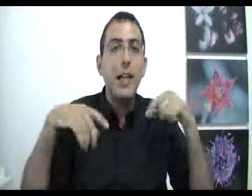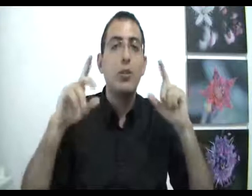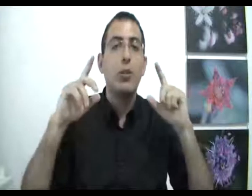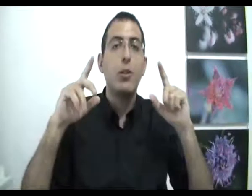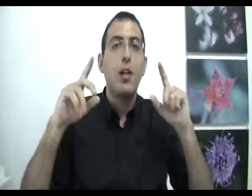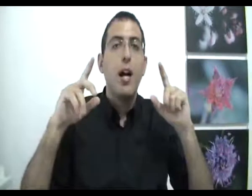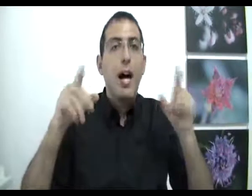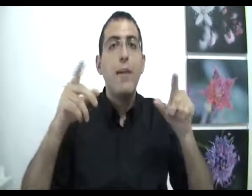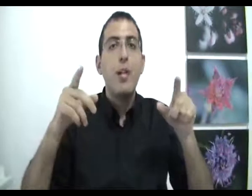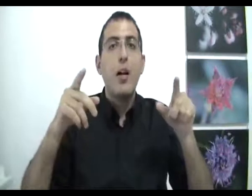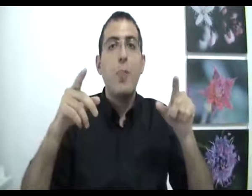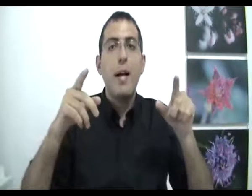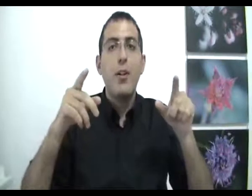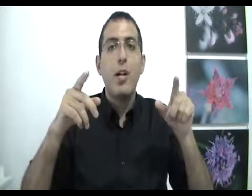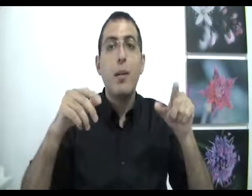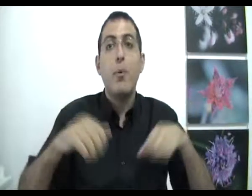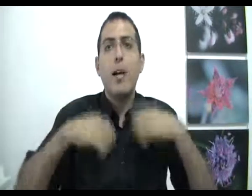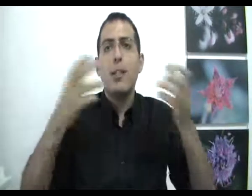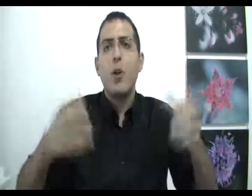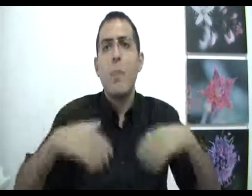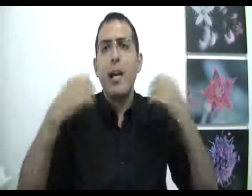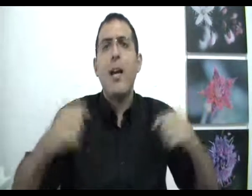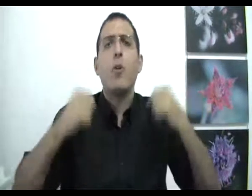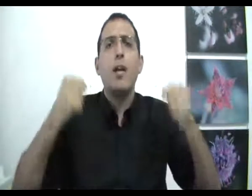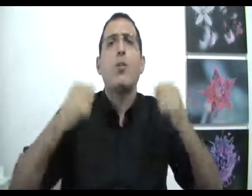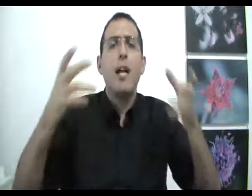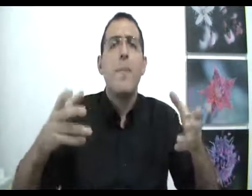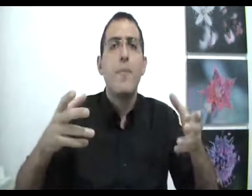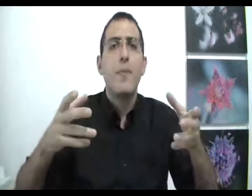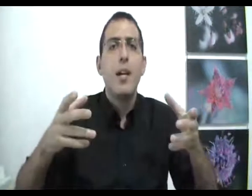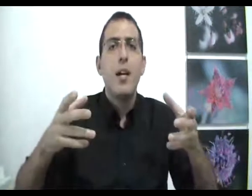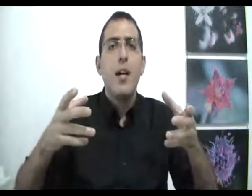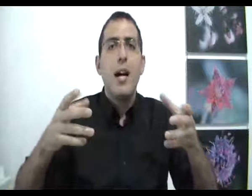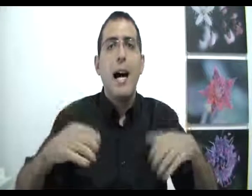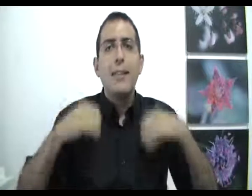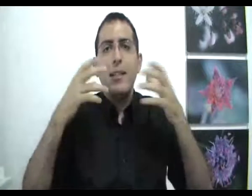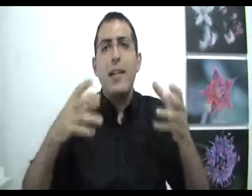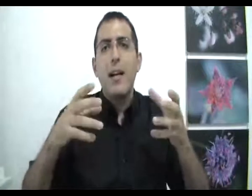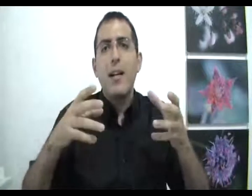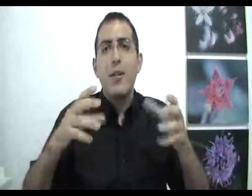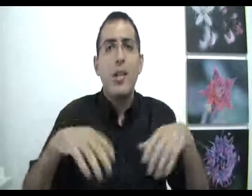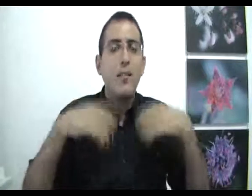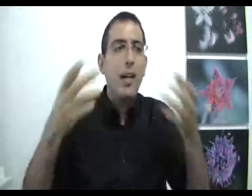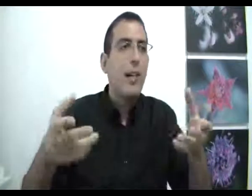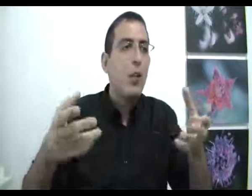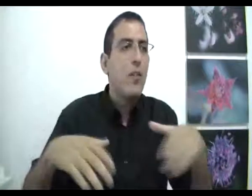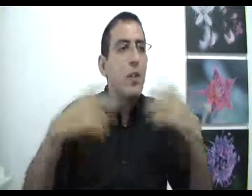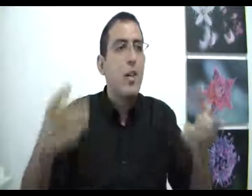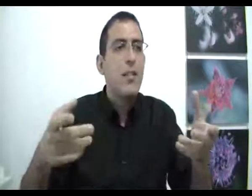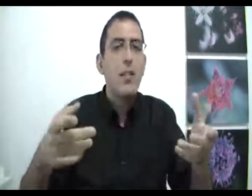רצון, האם שייך לומר שאתה בוחר את הכל בבחירה כל כך גדולה עד כדי כך שהדבר קרה עוד לפני שרצית